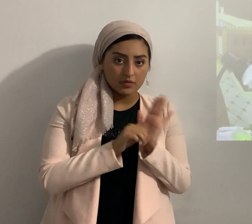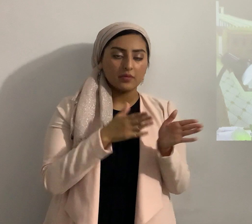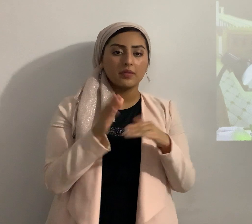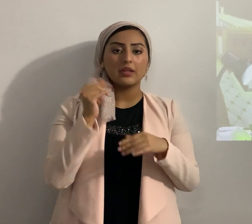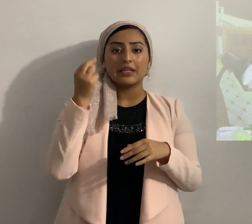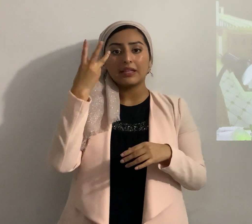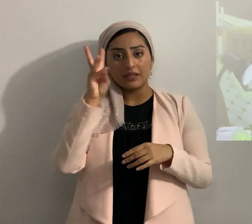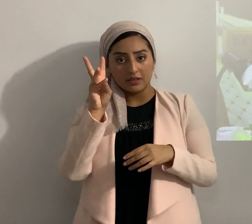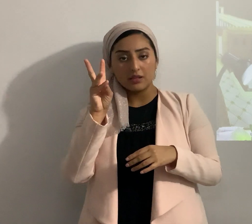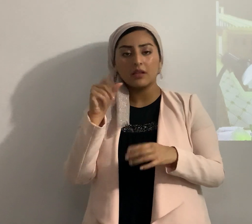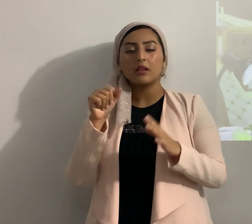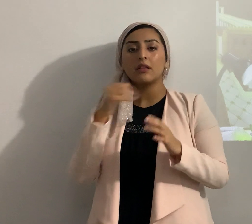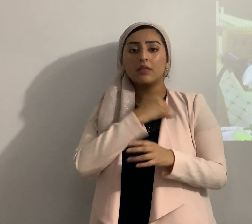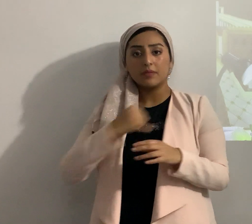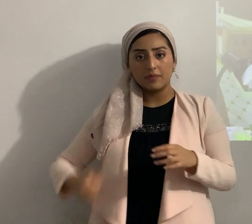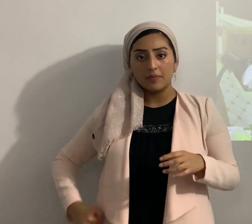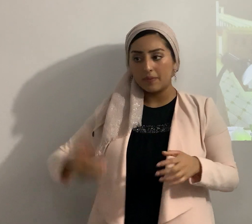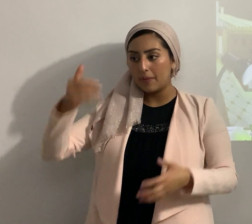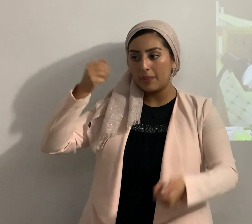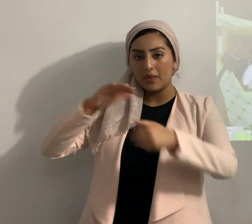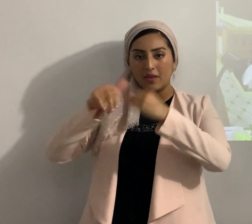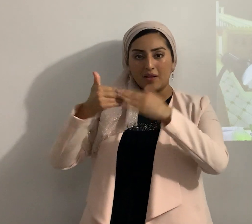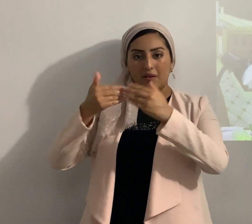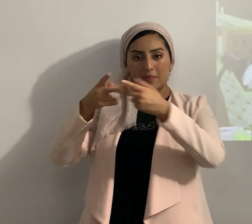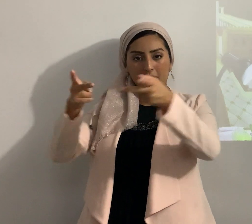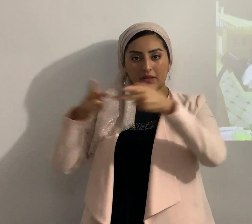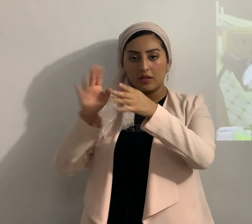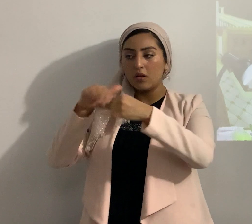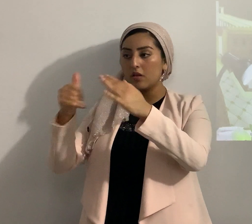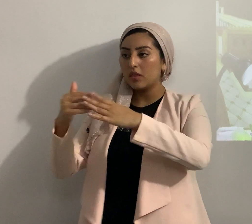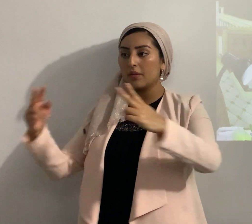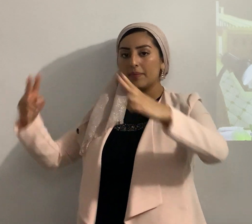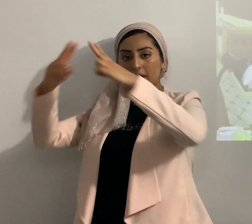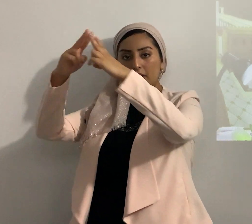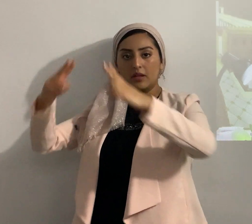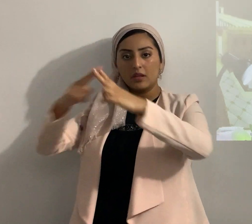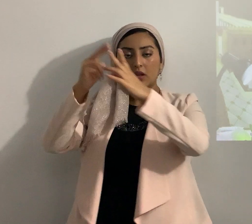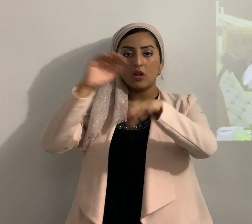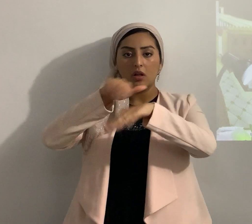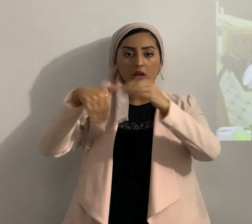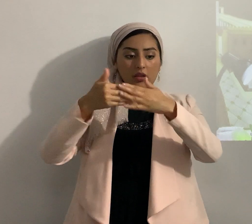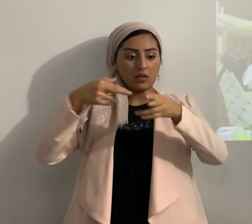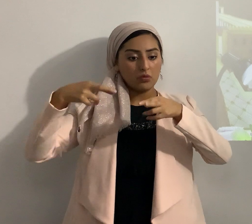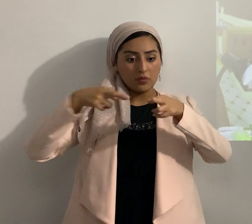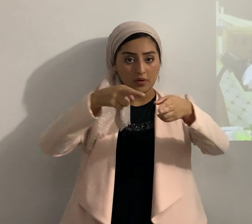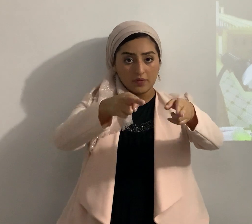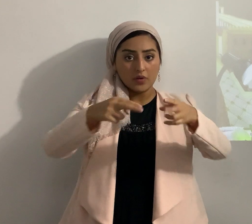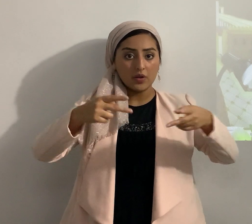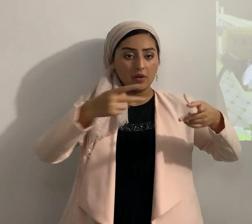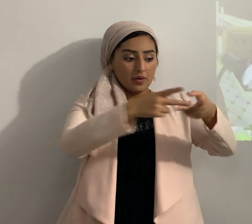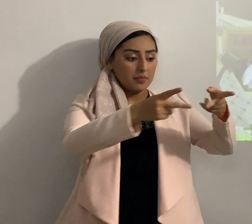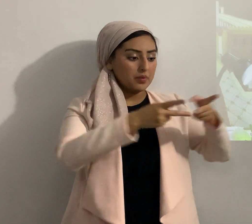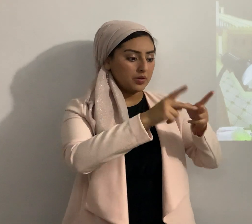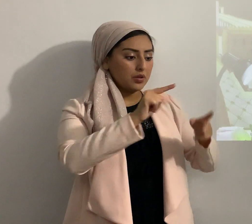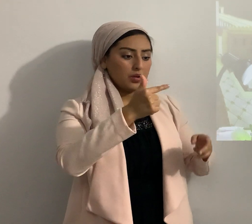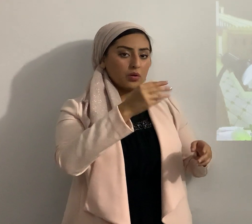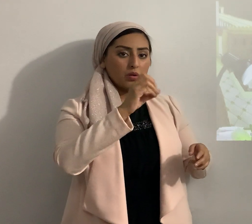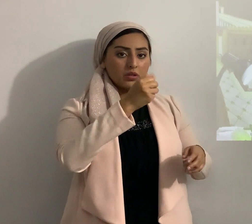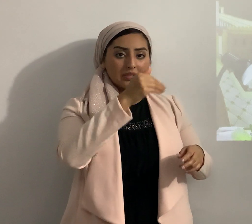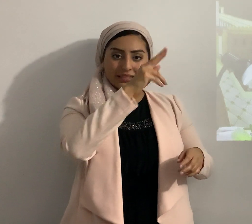tomó pues Josué toda aquella tierra las montañas todo el Negev toda la tierra de Gosén no se está refiriendo al